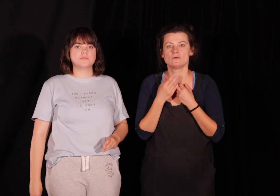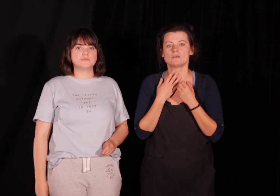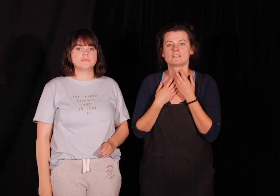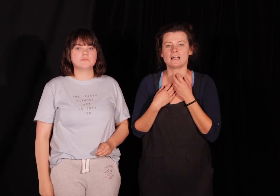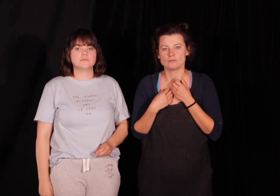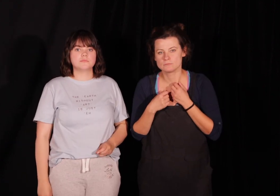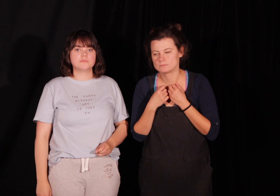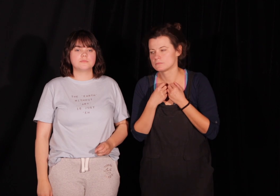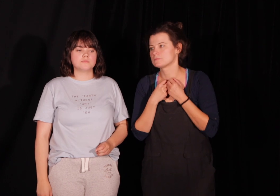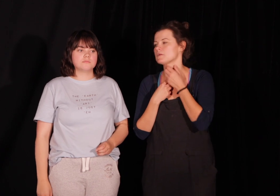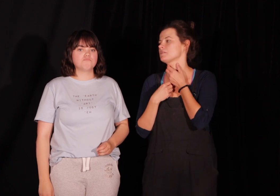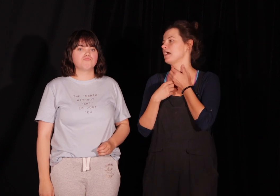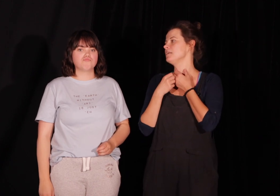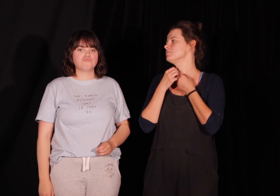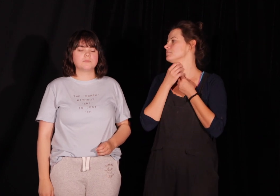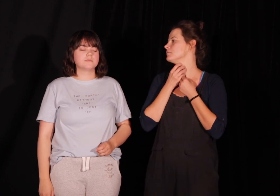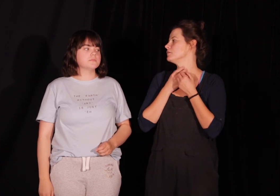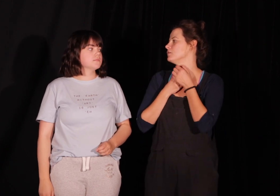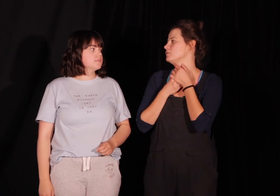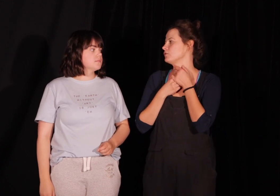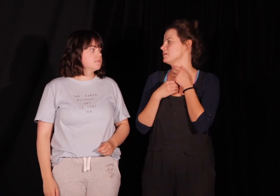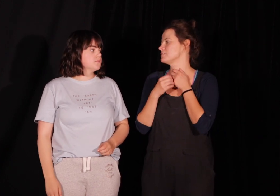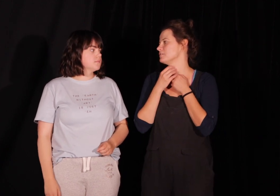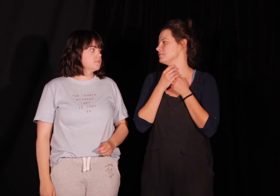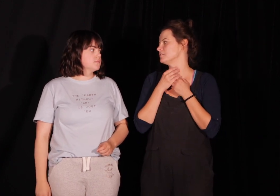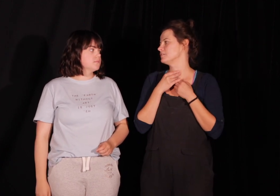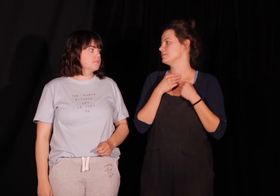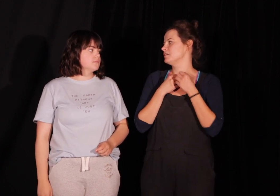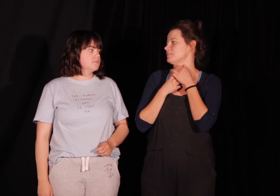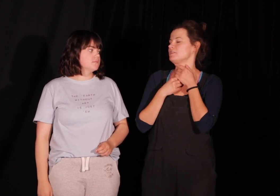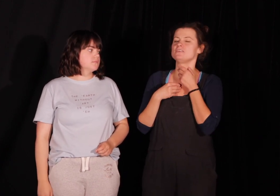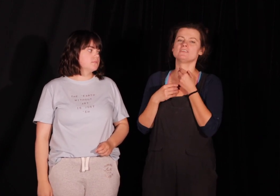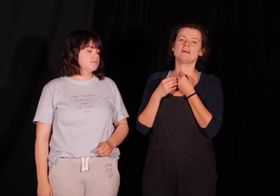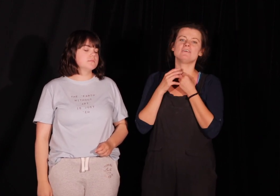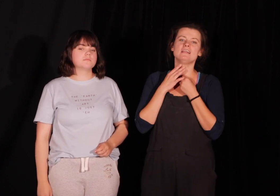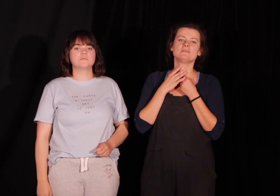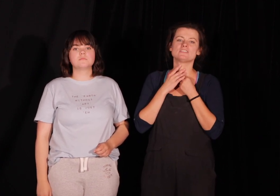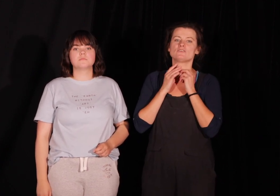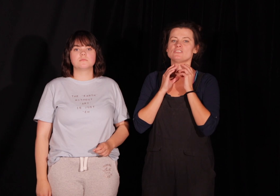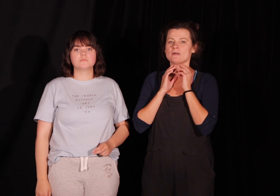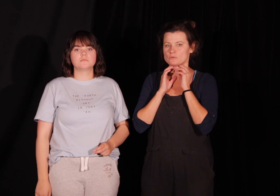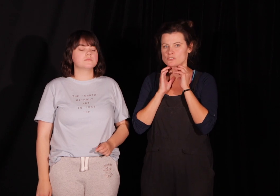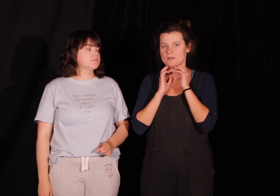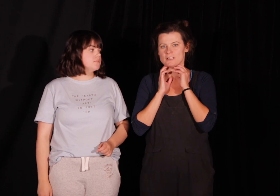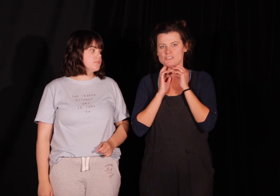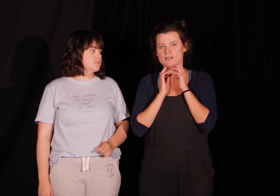krtanią. Krtań to jest taki ciekawy element naszego ciała, który składa się